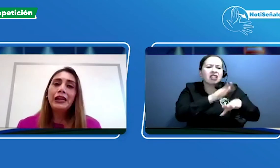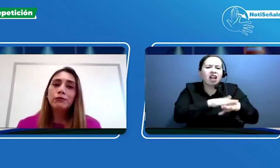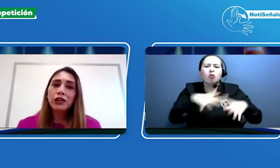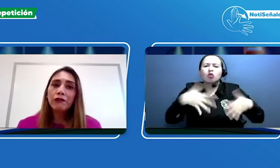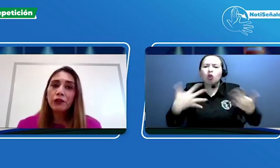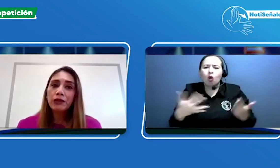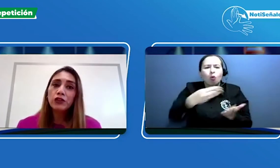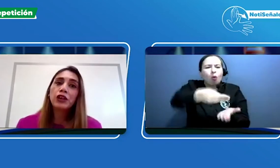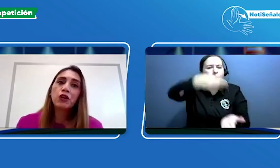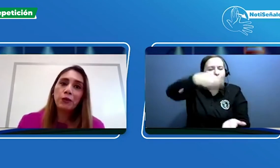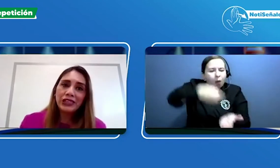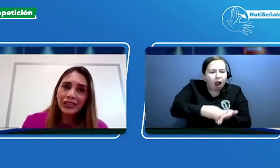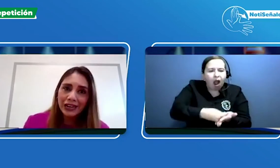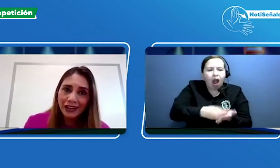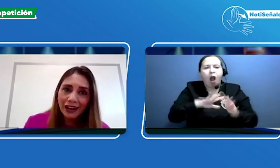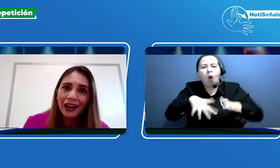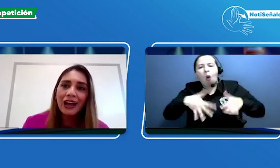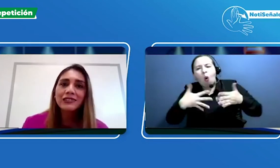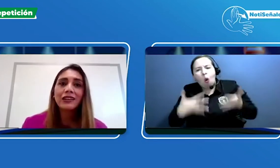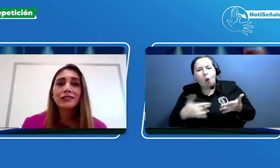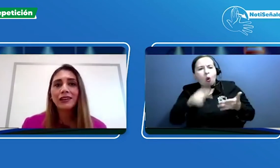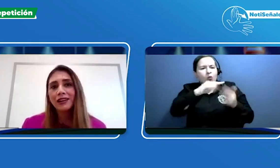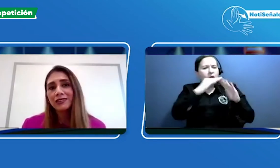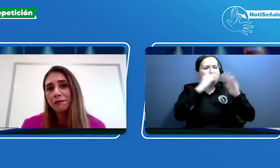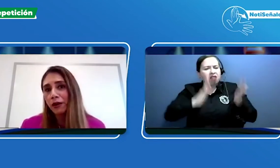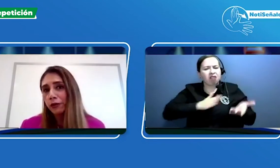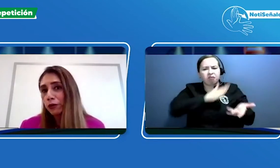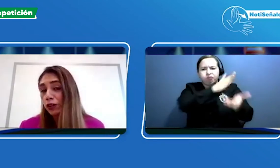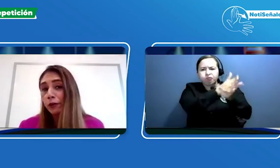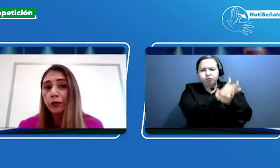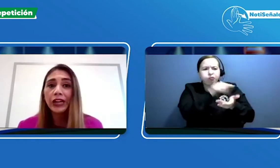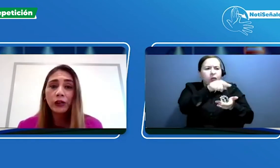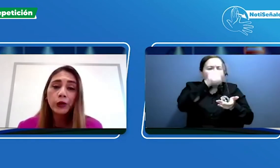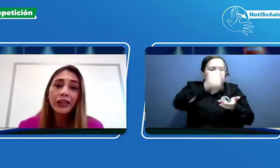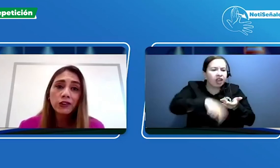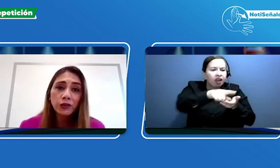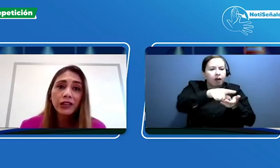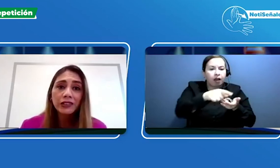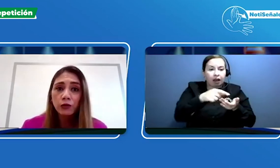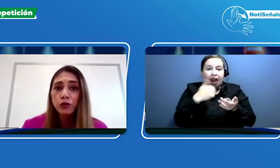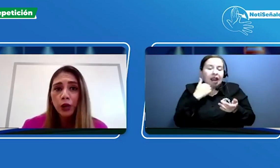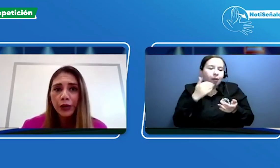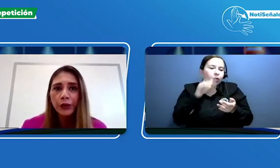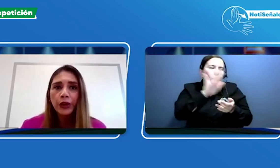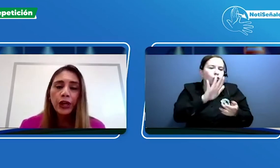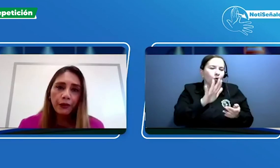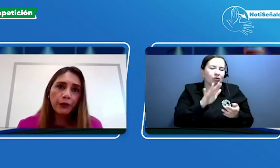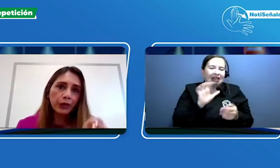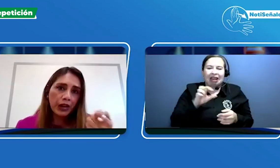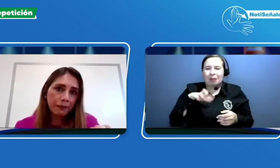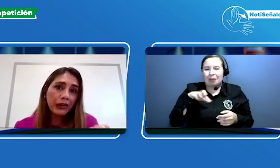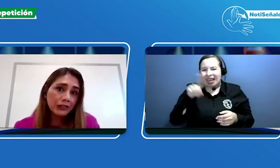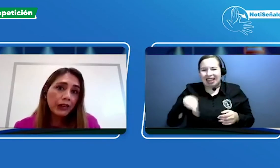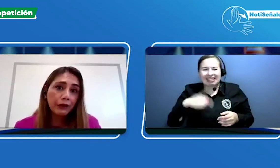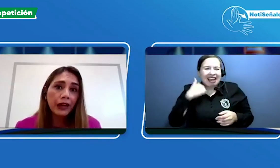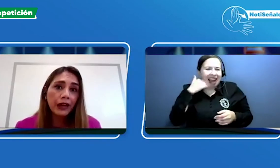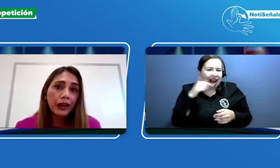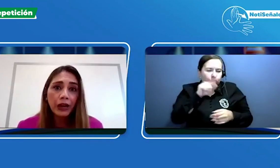le damos la información de cómo le llevaría a casa, si tiene que hacer pago de cuota moderadora en caso de que sea un usuario de una EPS que venga con una